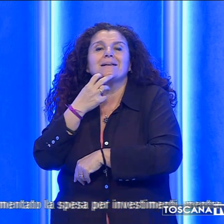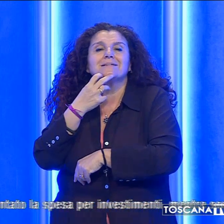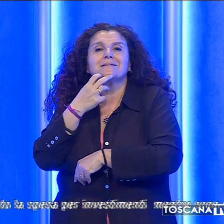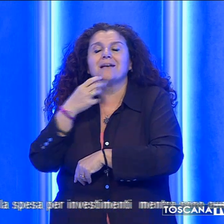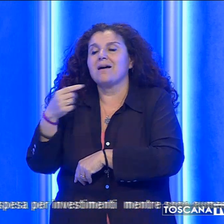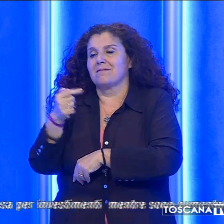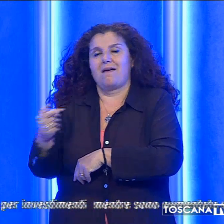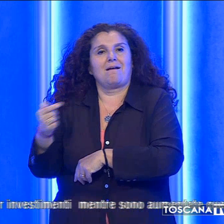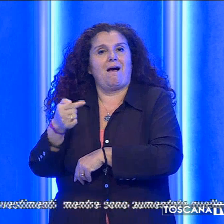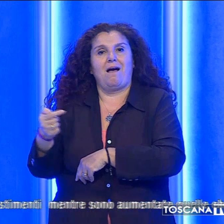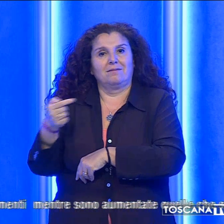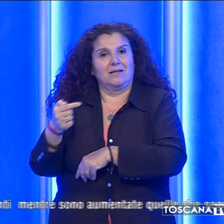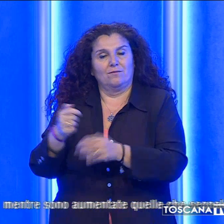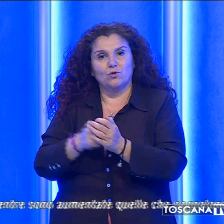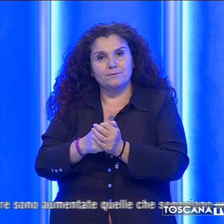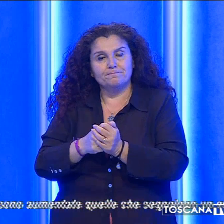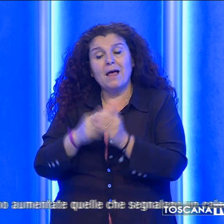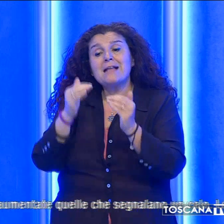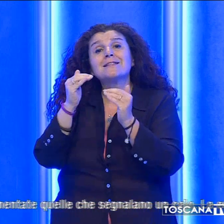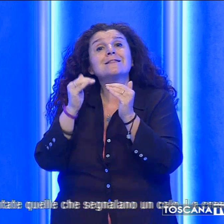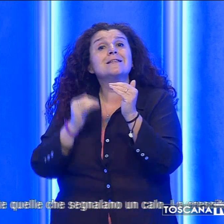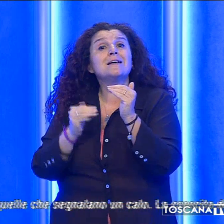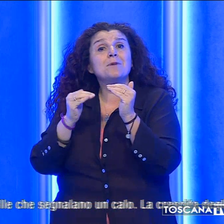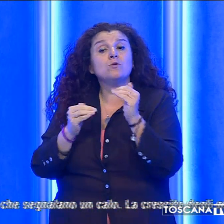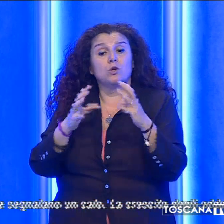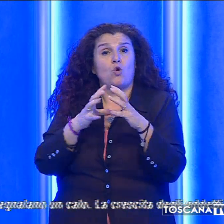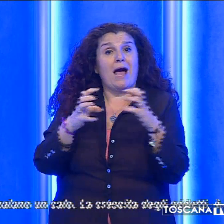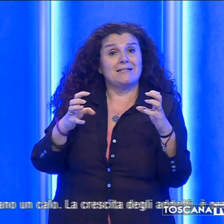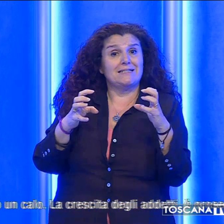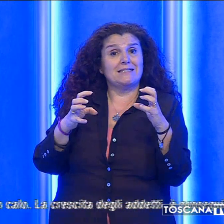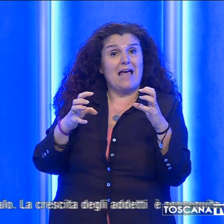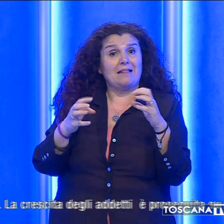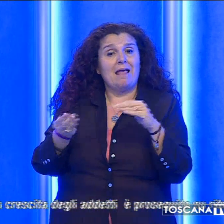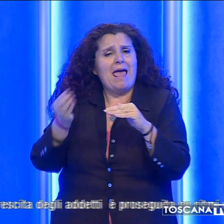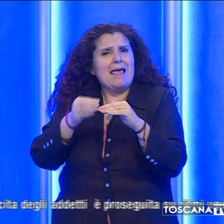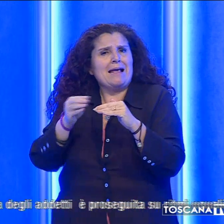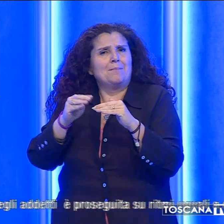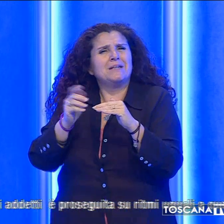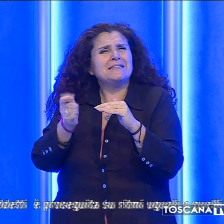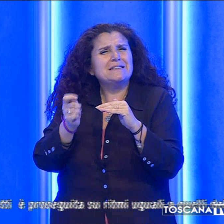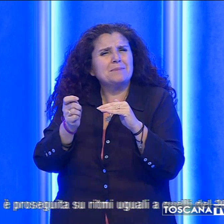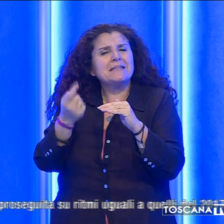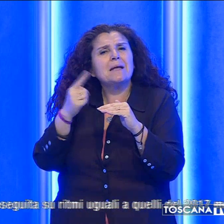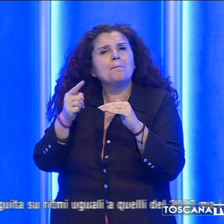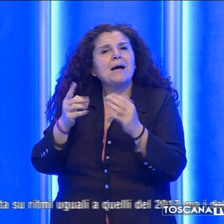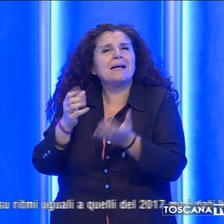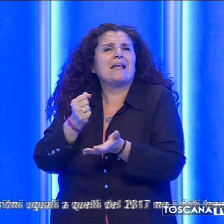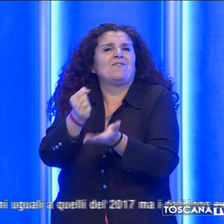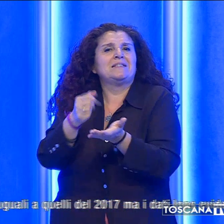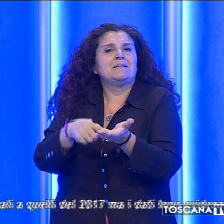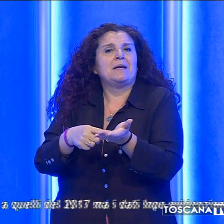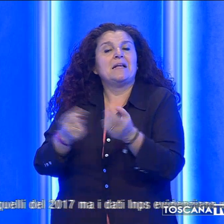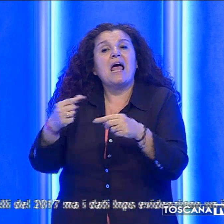segno negativo. È diminuito il numero delle aziende che hanno incrementato la spesa per investimenti, mentre sono